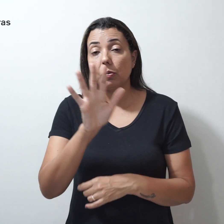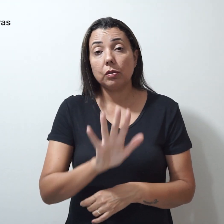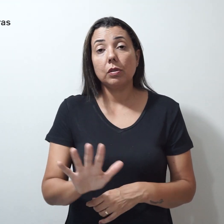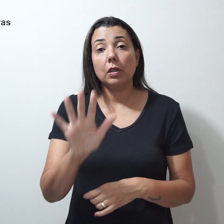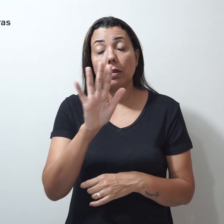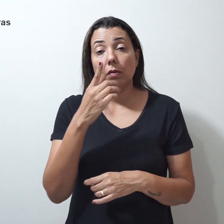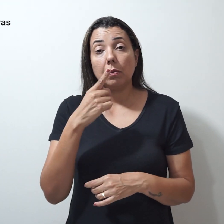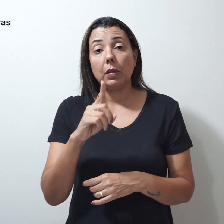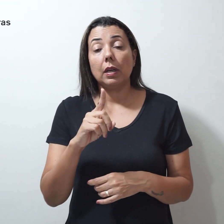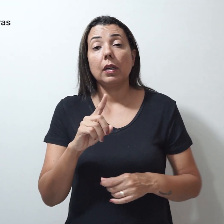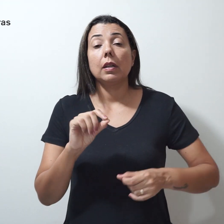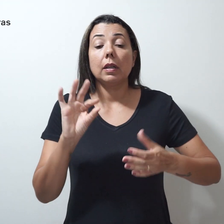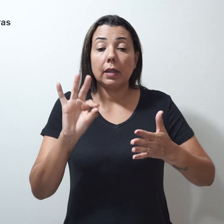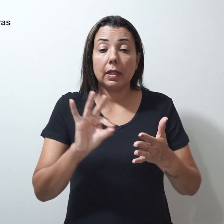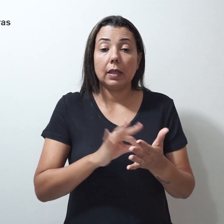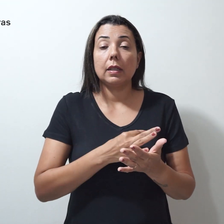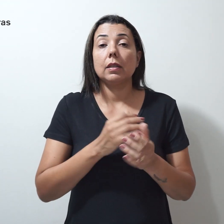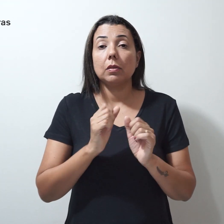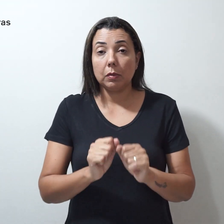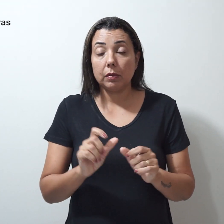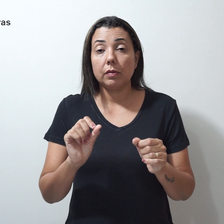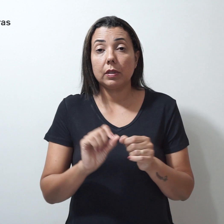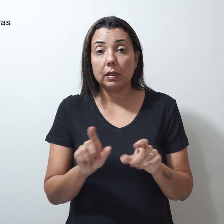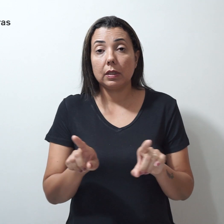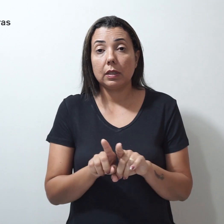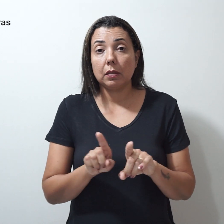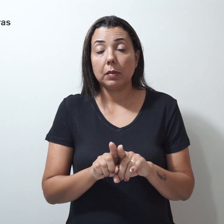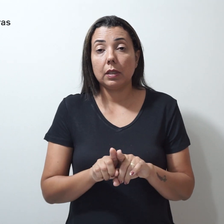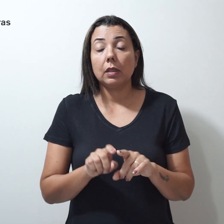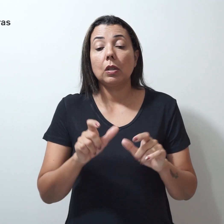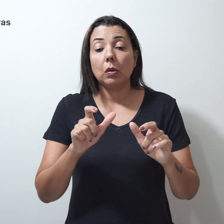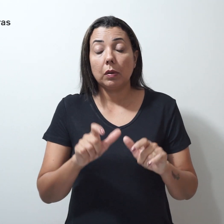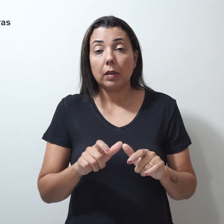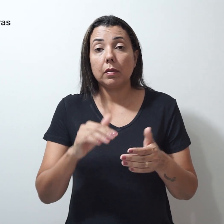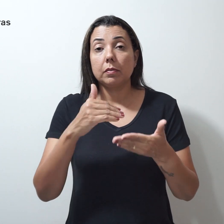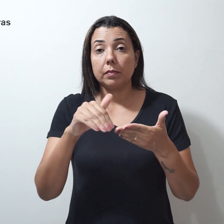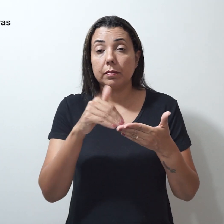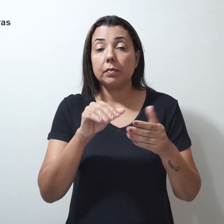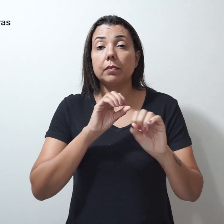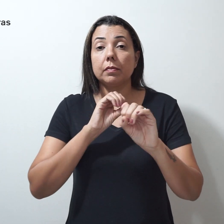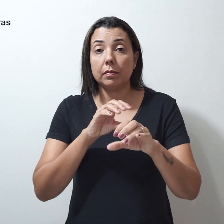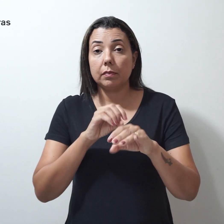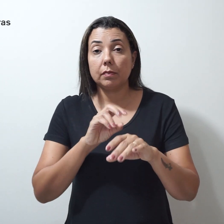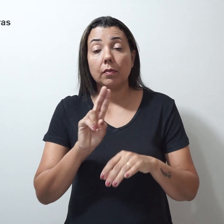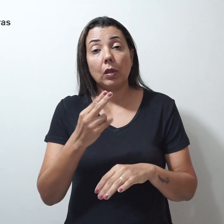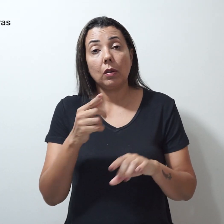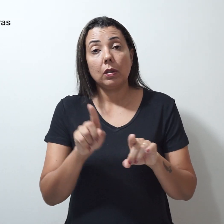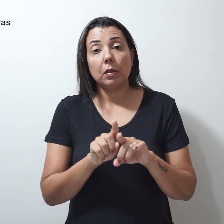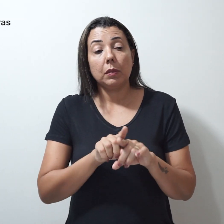Para protocolar, poderão fazê-lo na sede da Secretaria de Educação ou nas coordenações